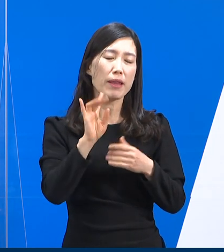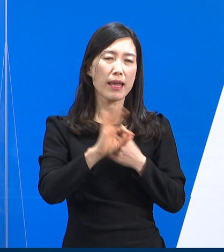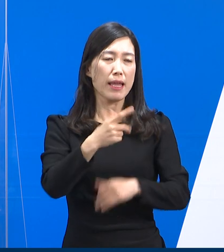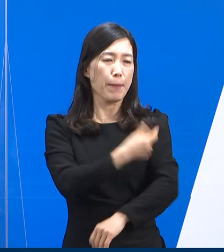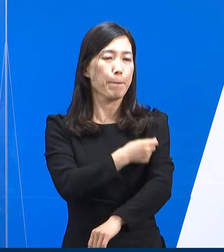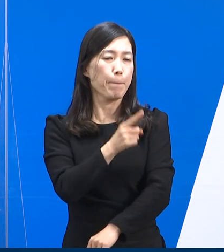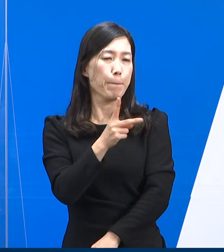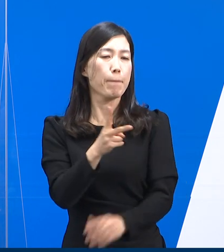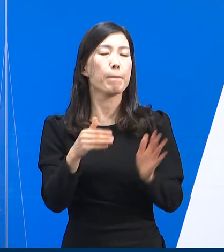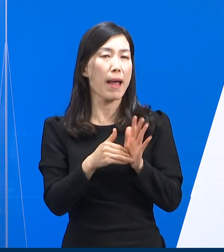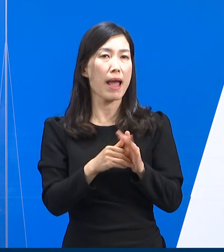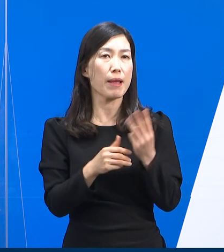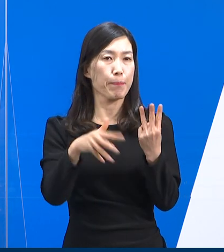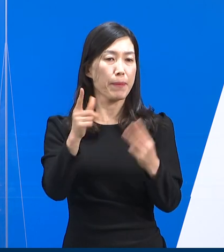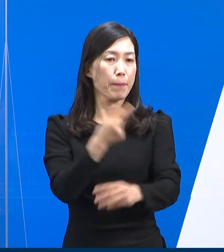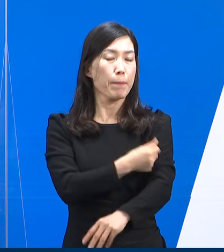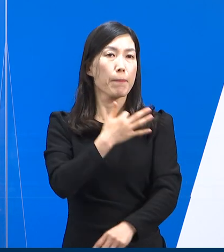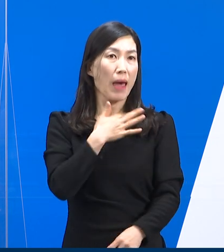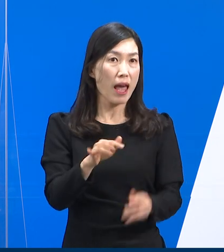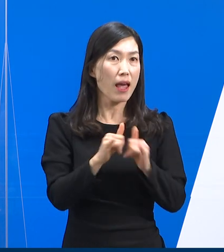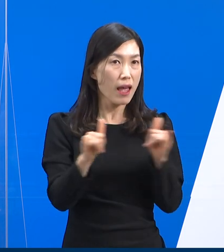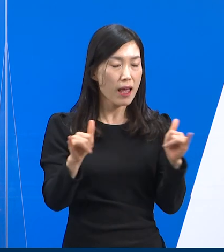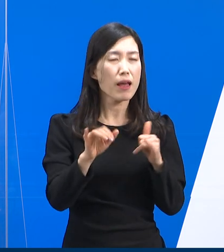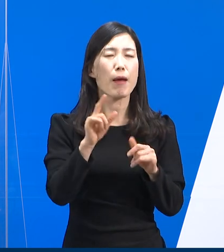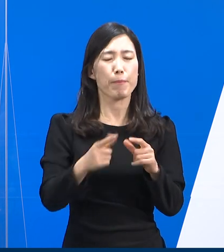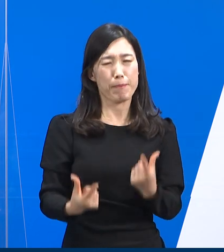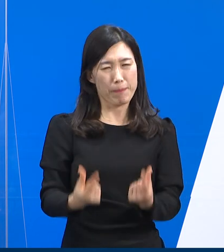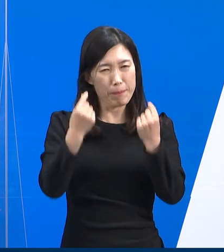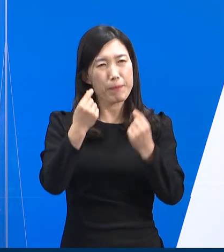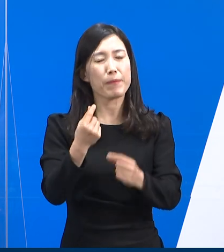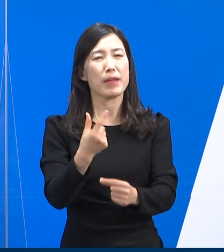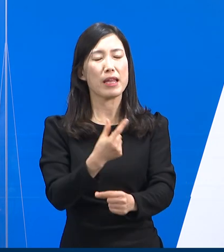긴가신 분들께서는 신소관접종을 부탁드립니다.